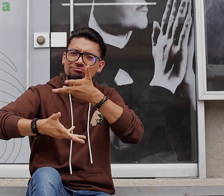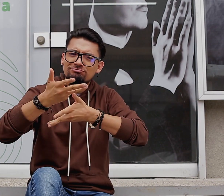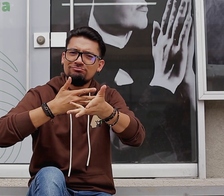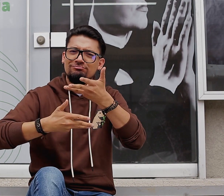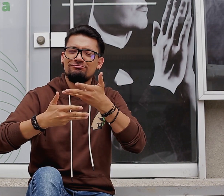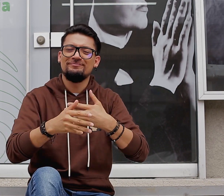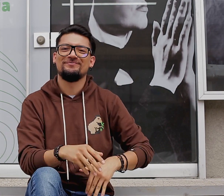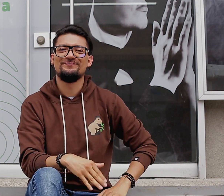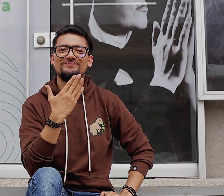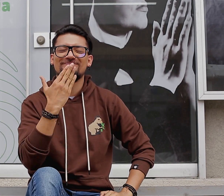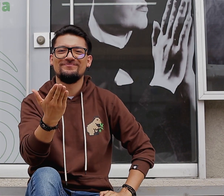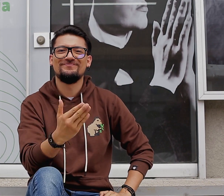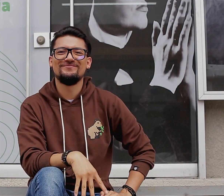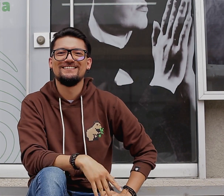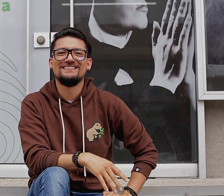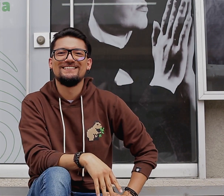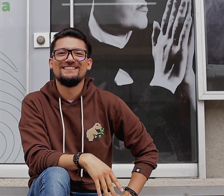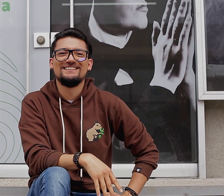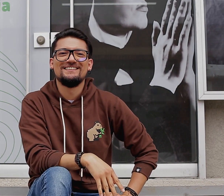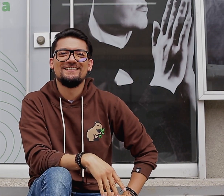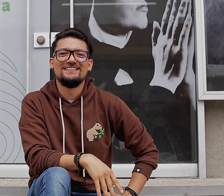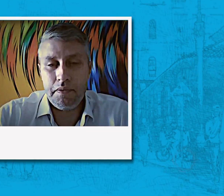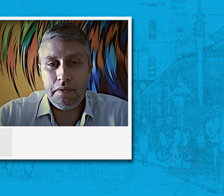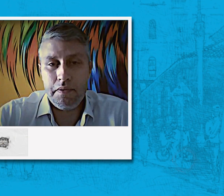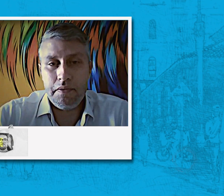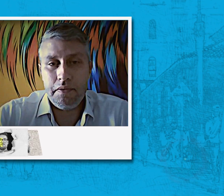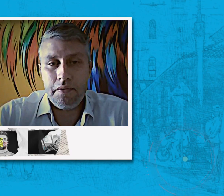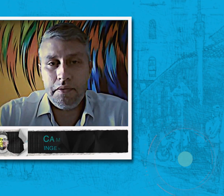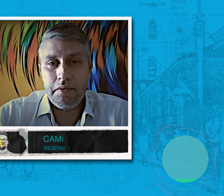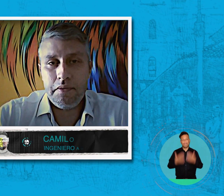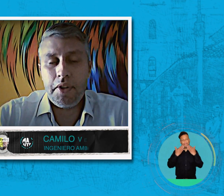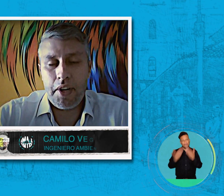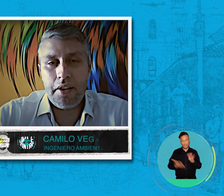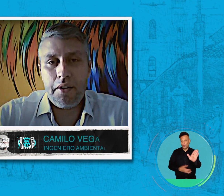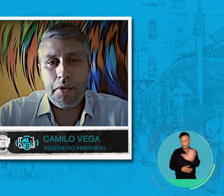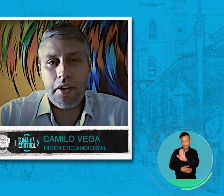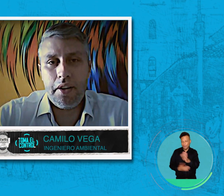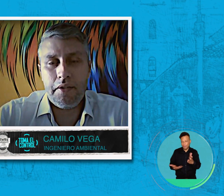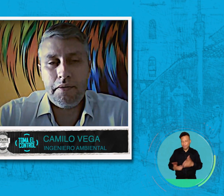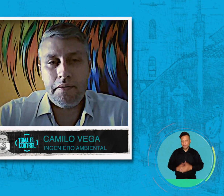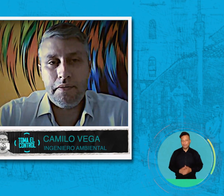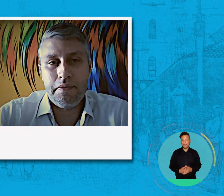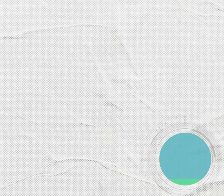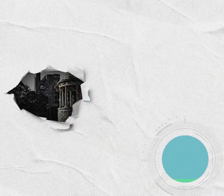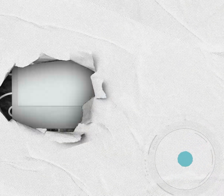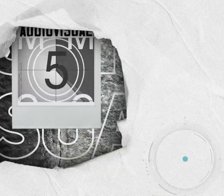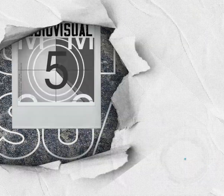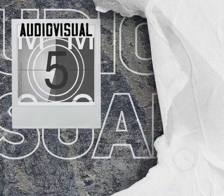nosotros y por estar en este espacio de Toma el Control. Muchas gracias a ustedes.